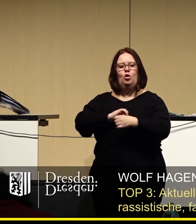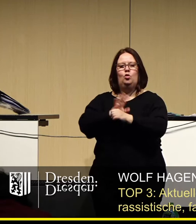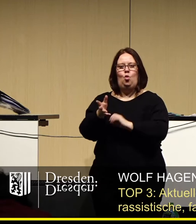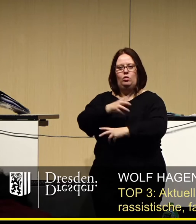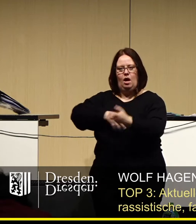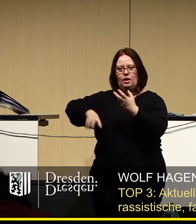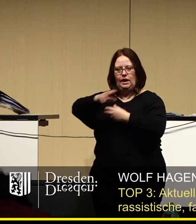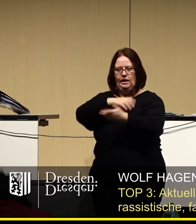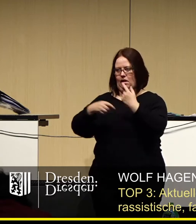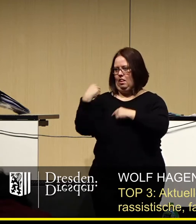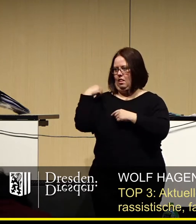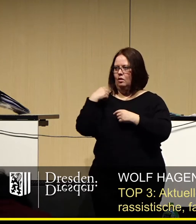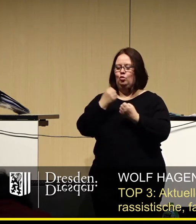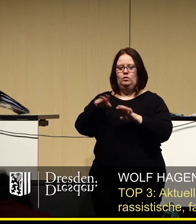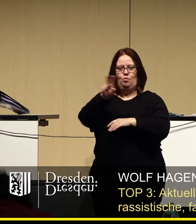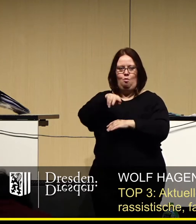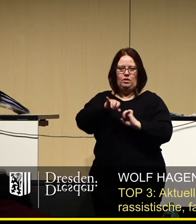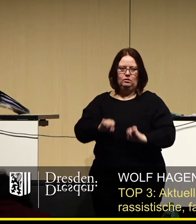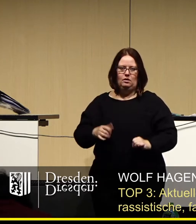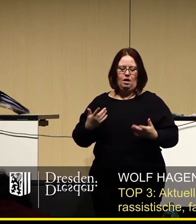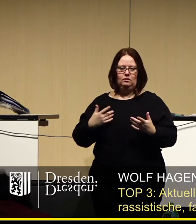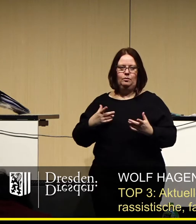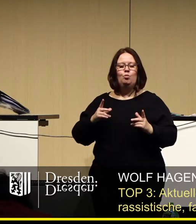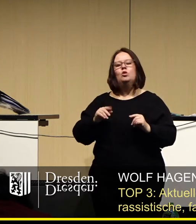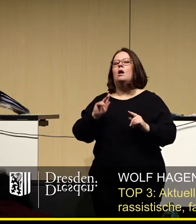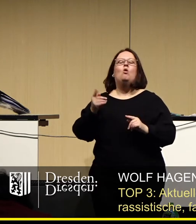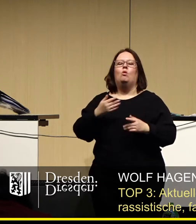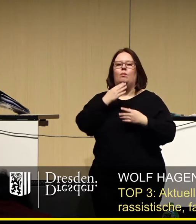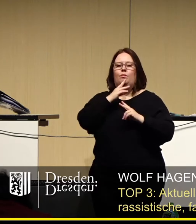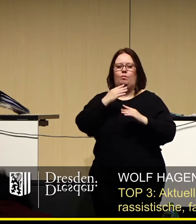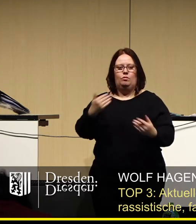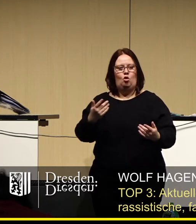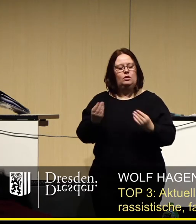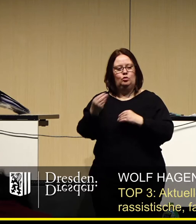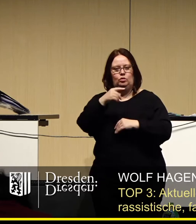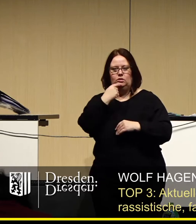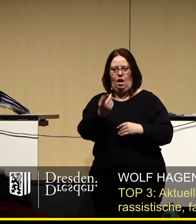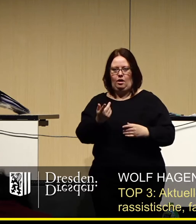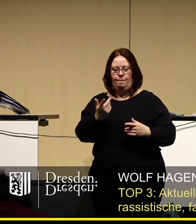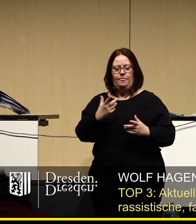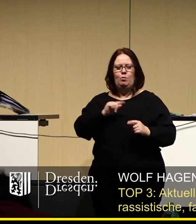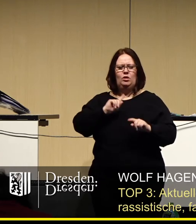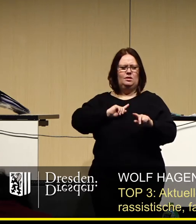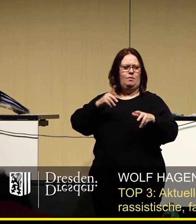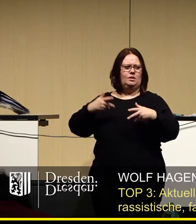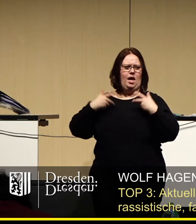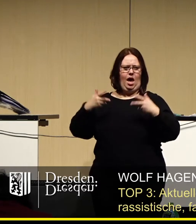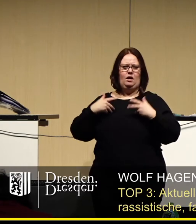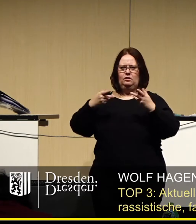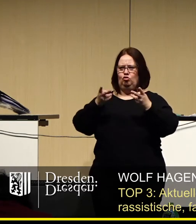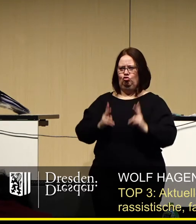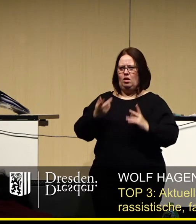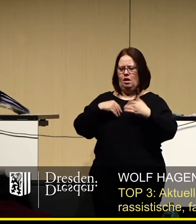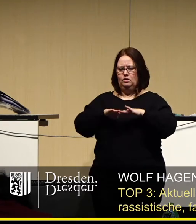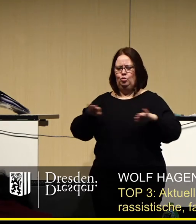-Krise war dies zuletzt gut zu beobachten. Gestatten Sie mir aber auch ein paar weitere Worte zu diesem Thema. Es ärgert mich sehr, dass unsere Stadt